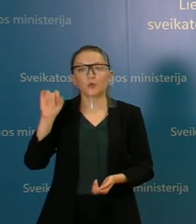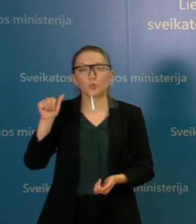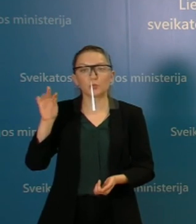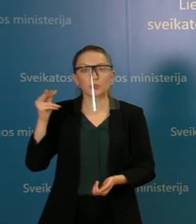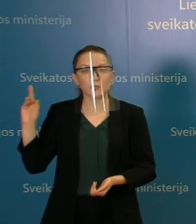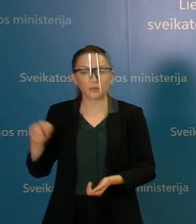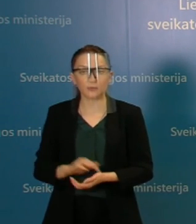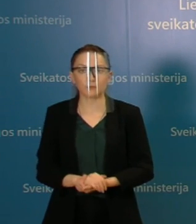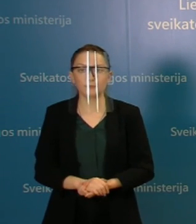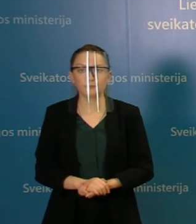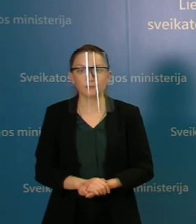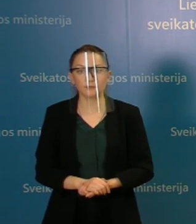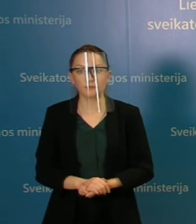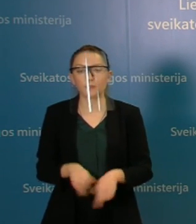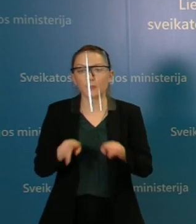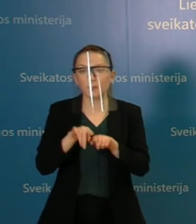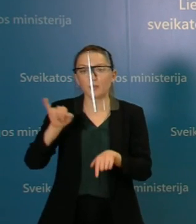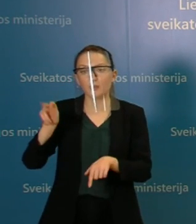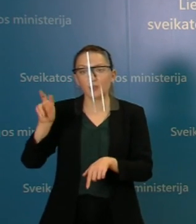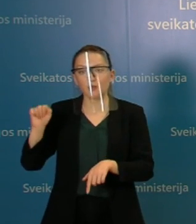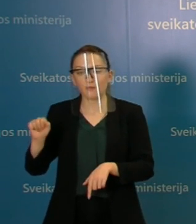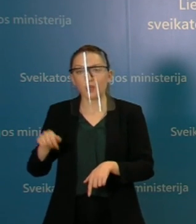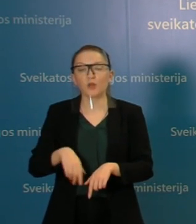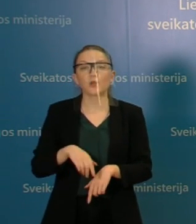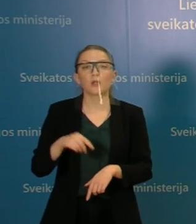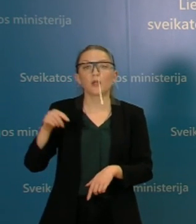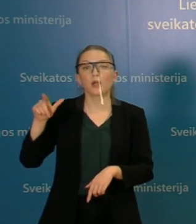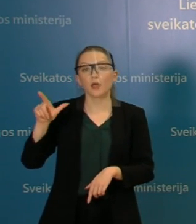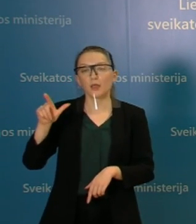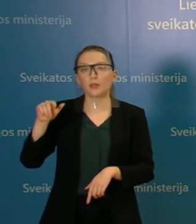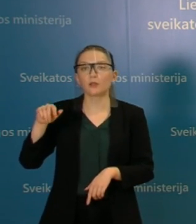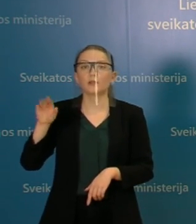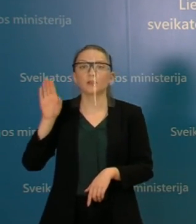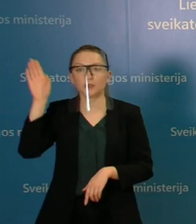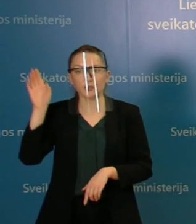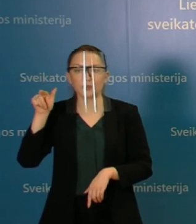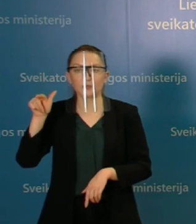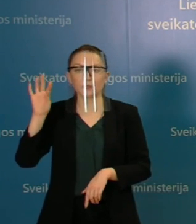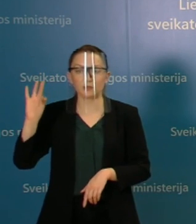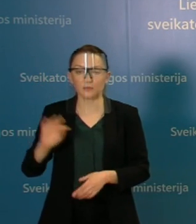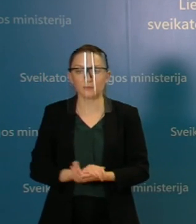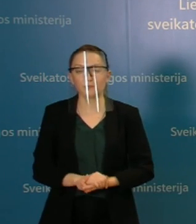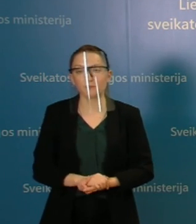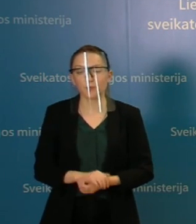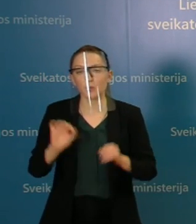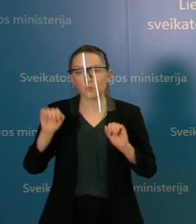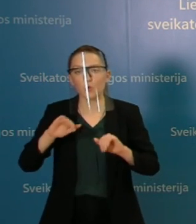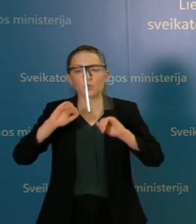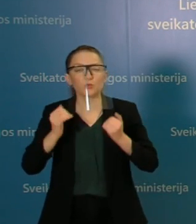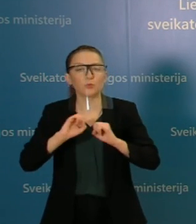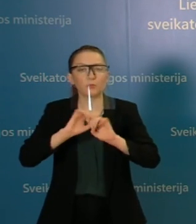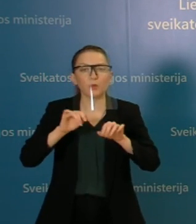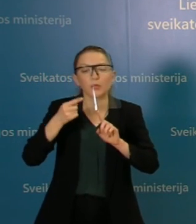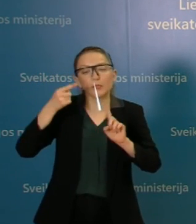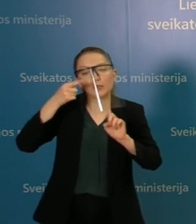panašus klausimas iš Jėvos Daugelaitės iš Alrytas LT. Gal galite dar trumpai įvardinti, koks yra